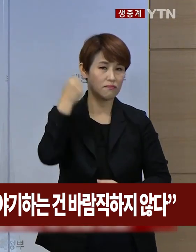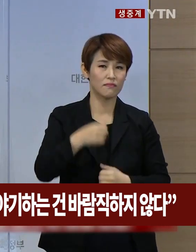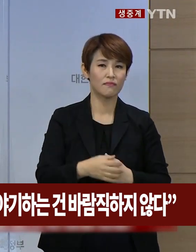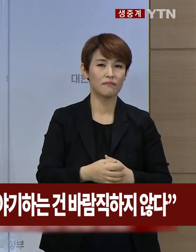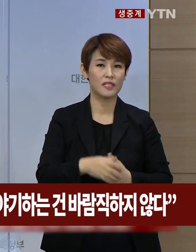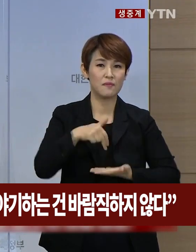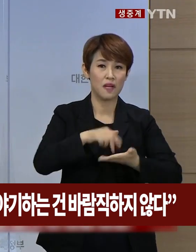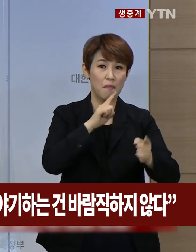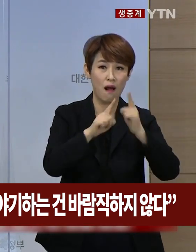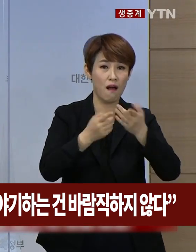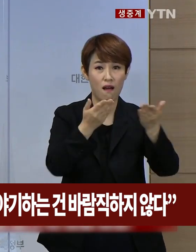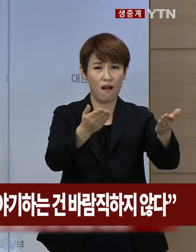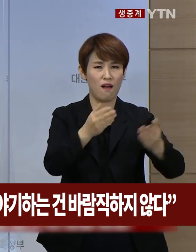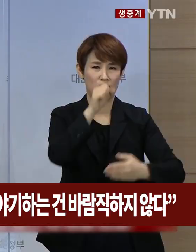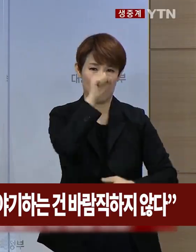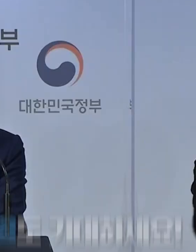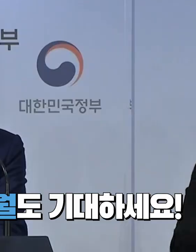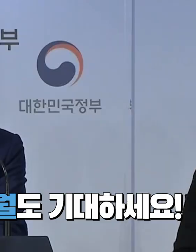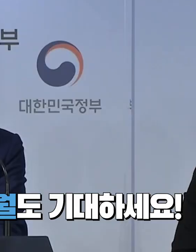바람직하지 않다